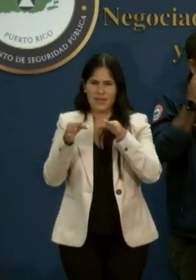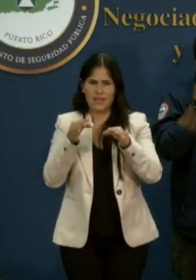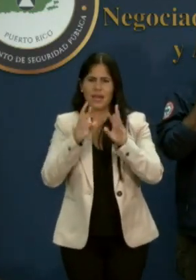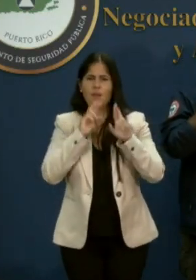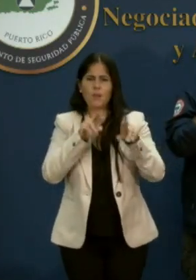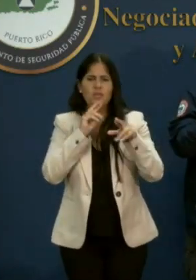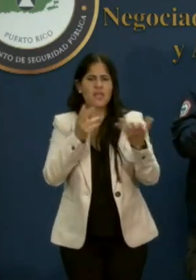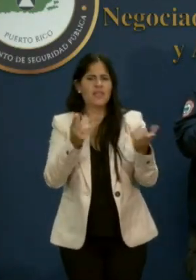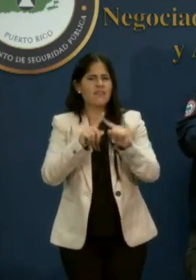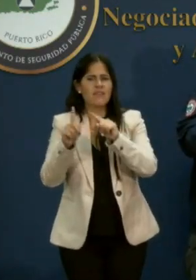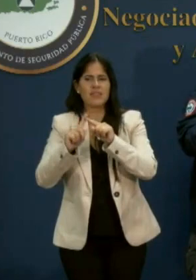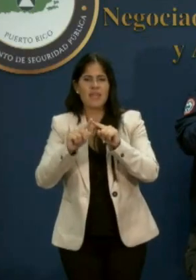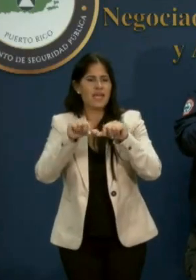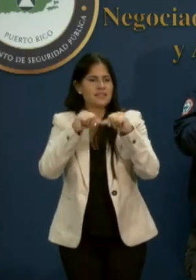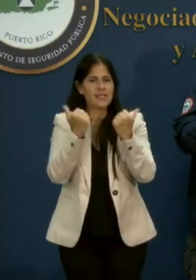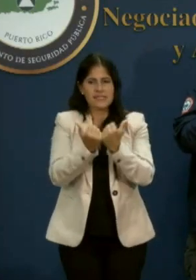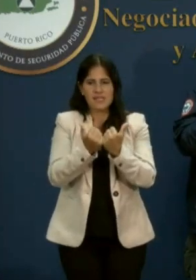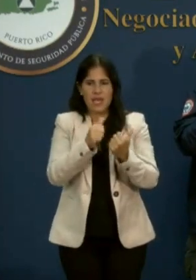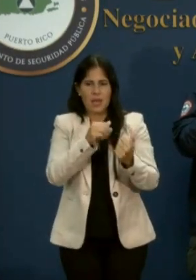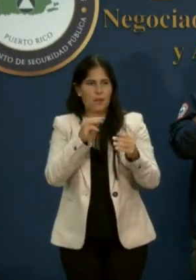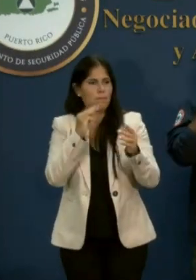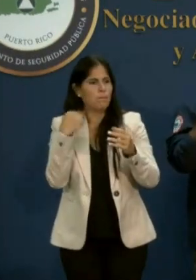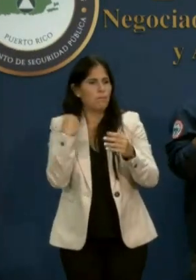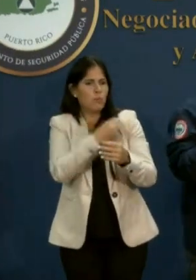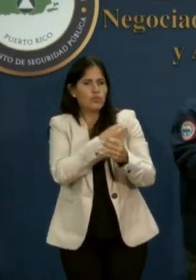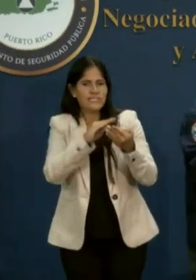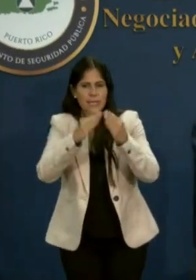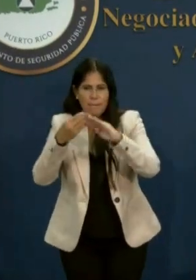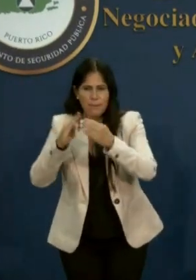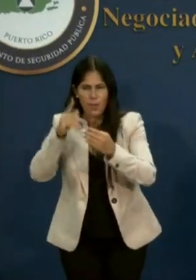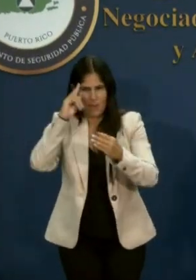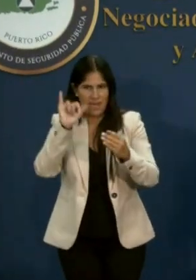agencias y municipios a esta emergencia.